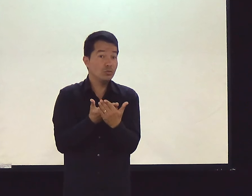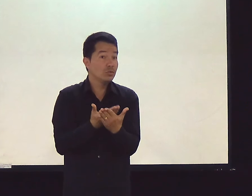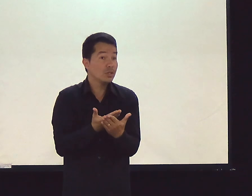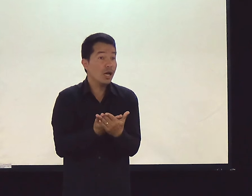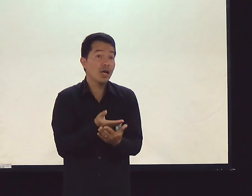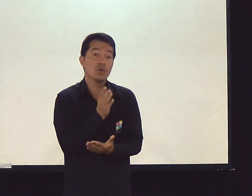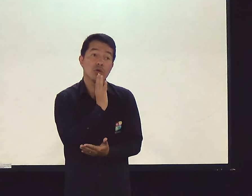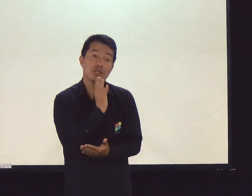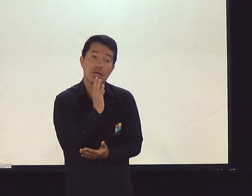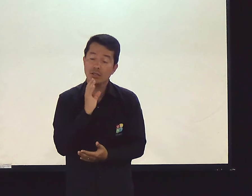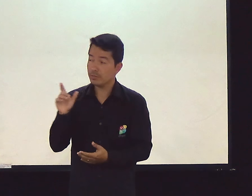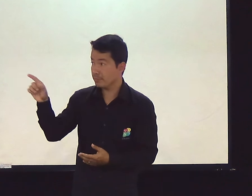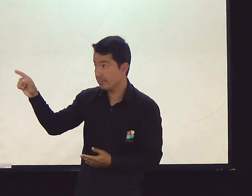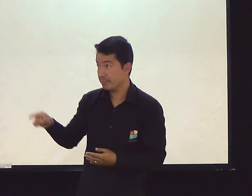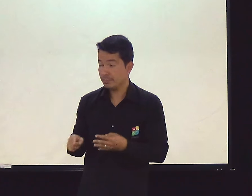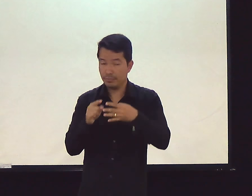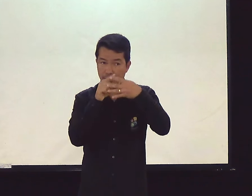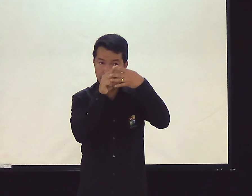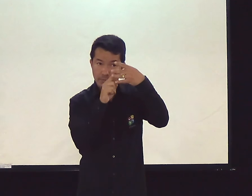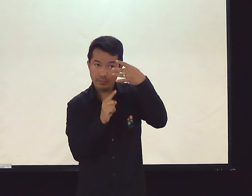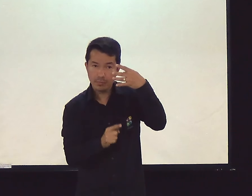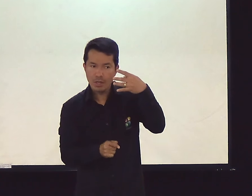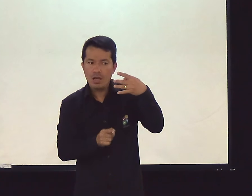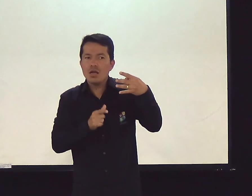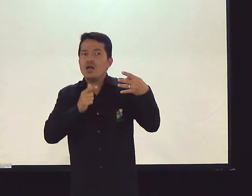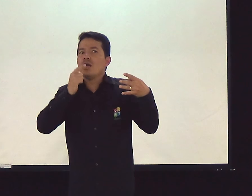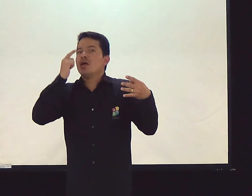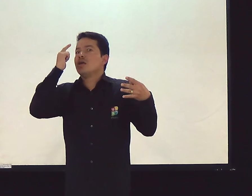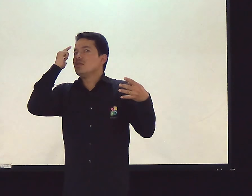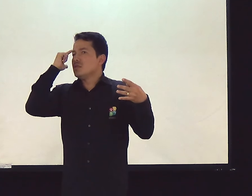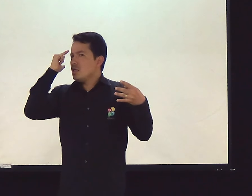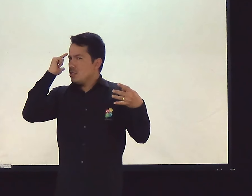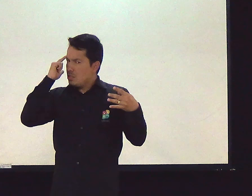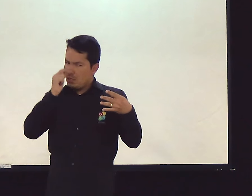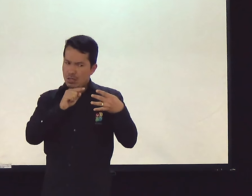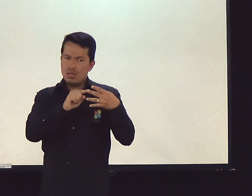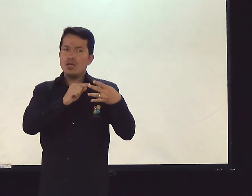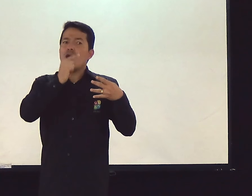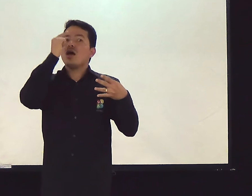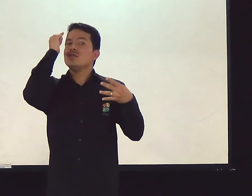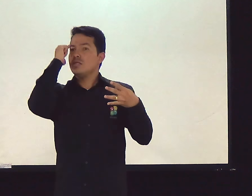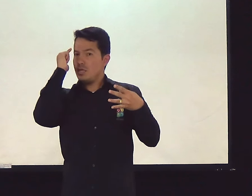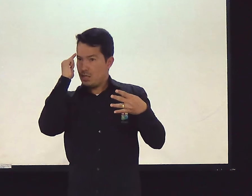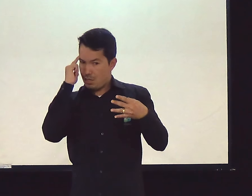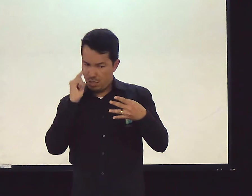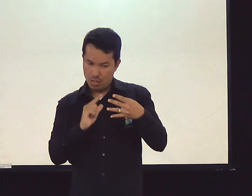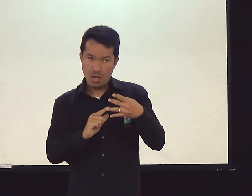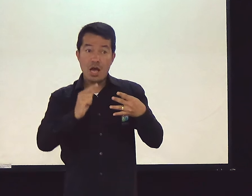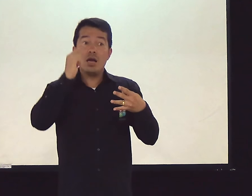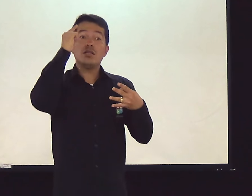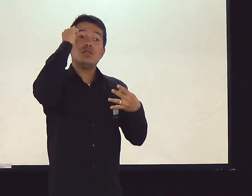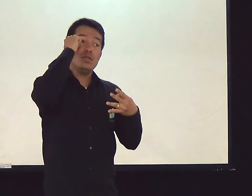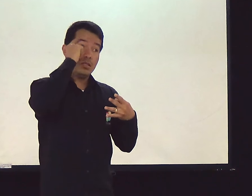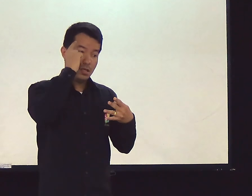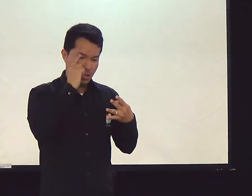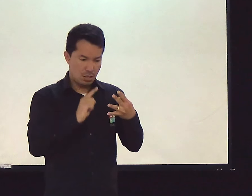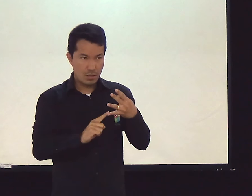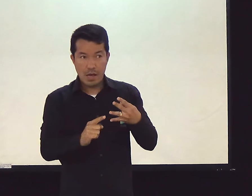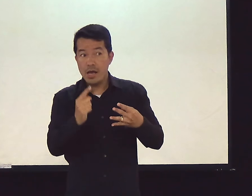Então, vai, estuda, conhece esses quatro tópicos. Tópicos que são bem importantes. Até você entender claramente cada um